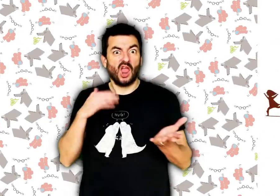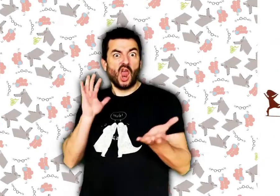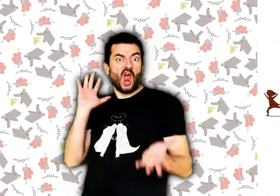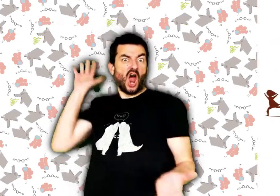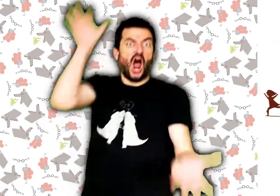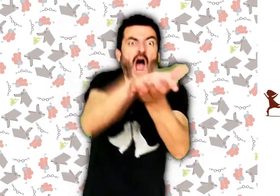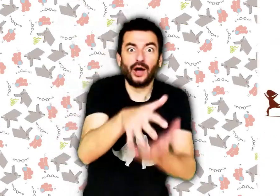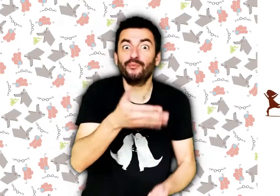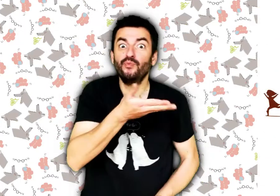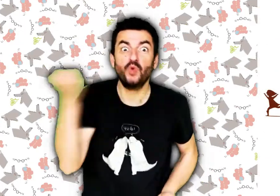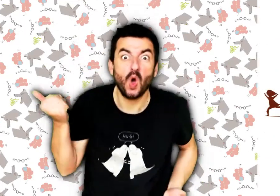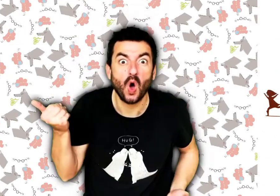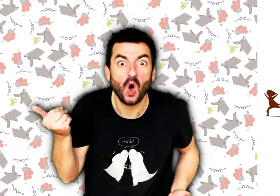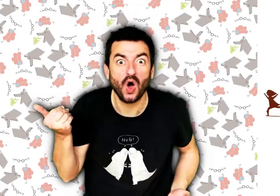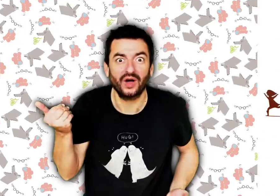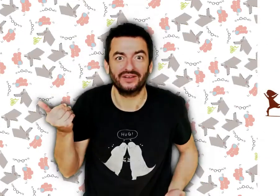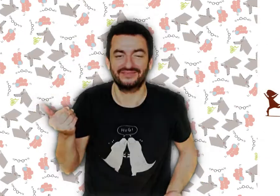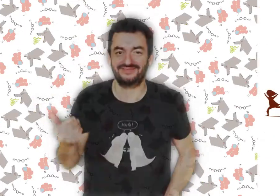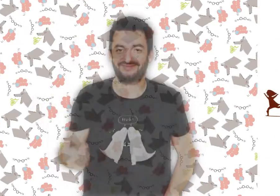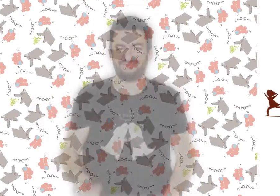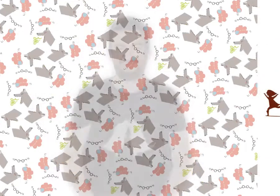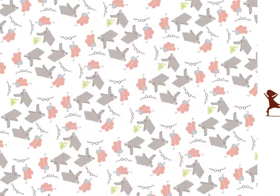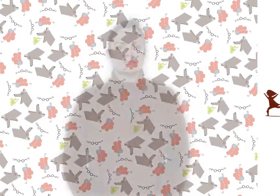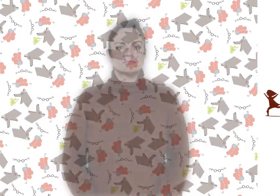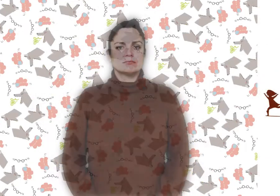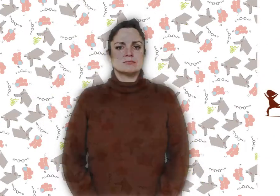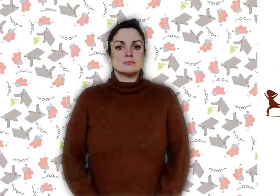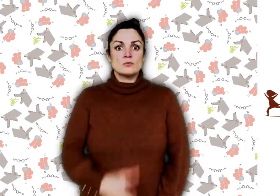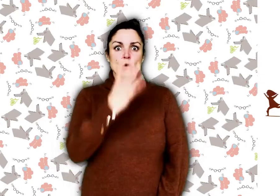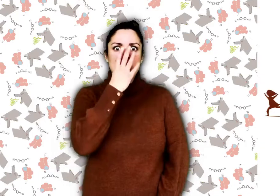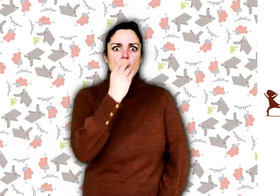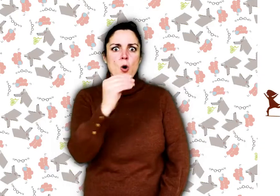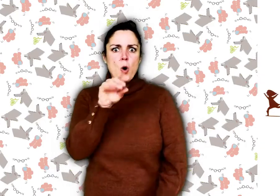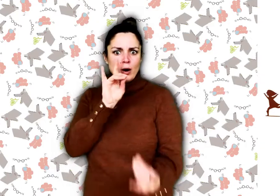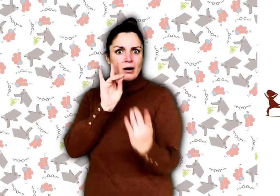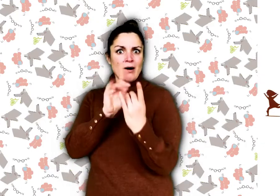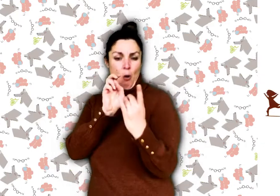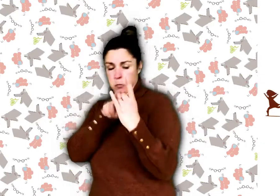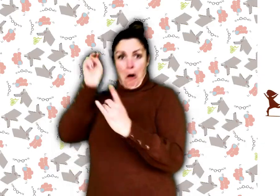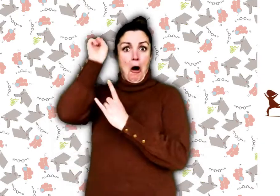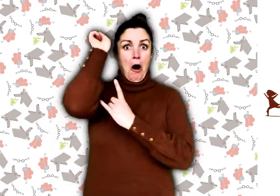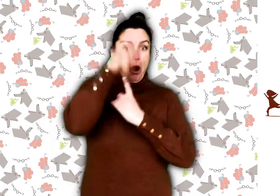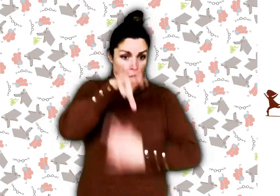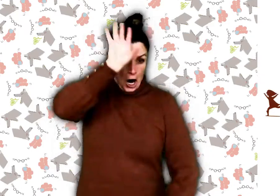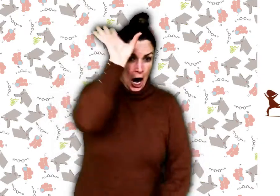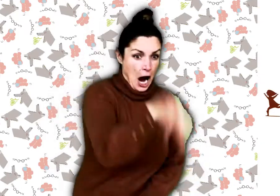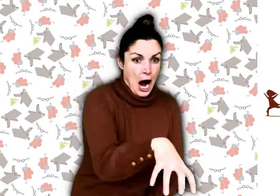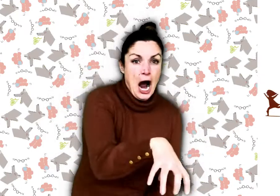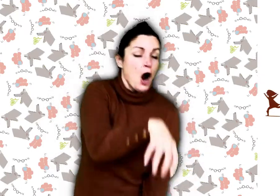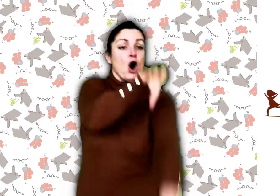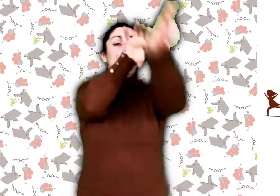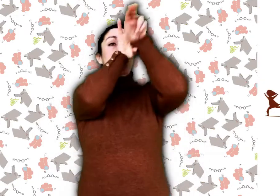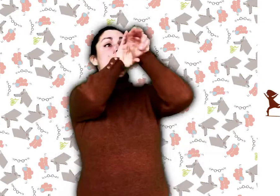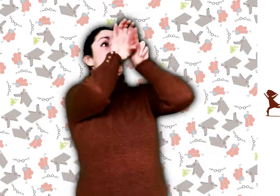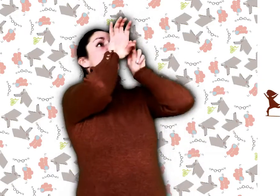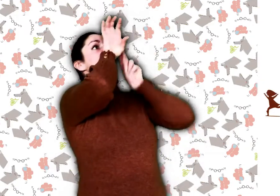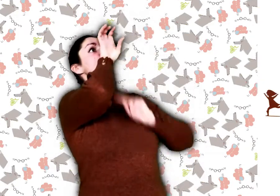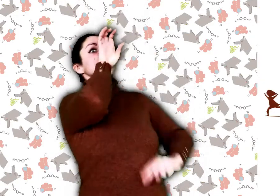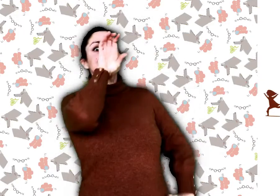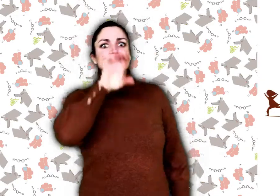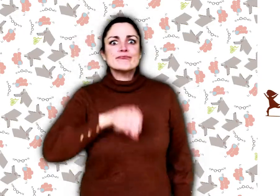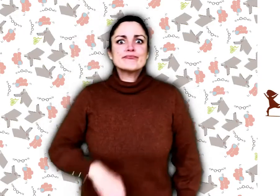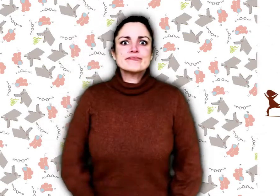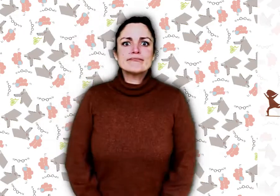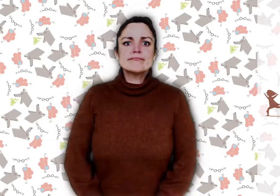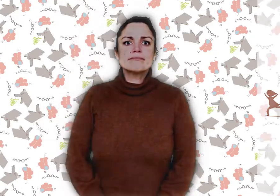C'est pour mieux te manger, mon enfant ! Alors le loup bondit et l'avala !